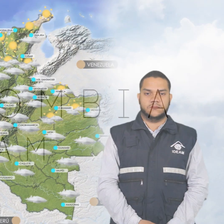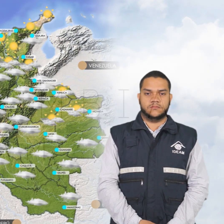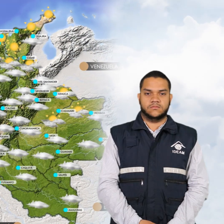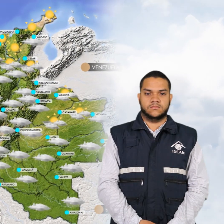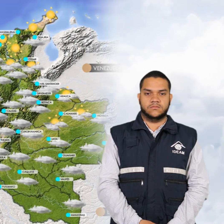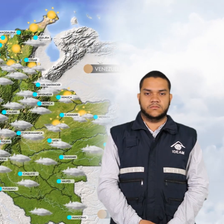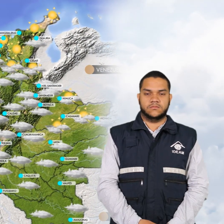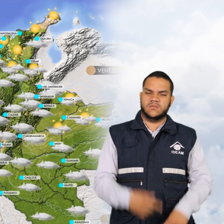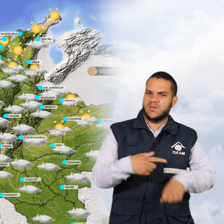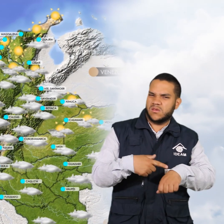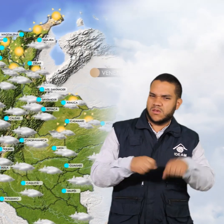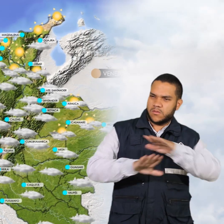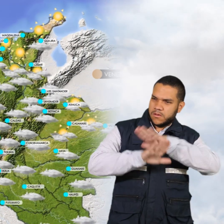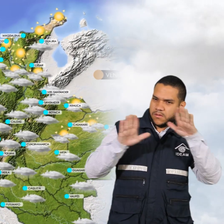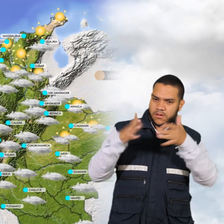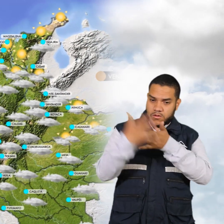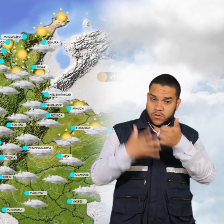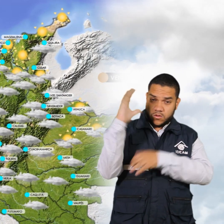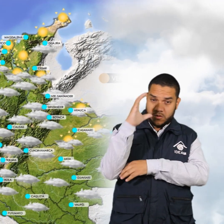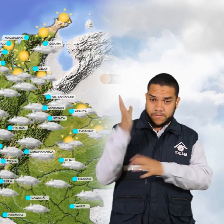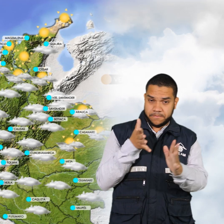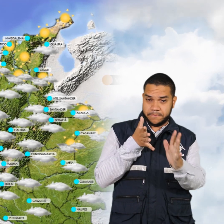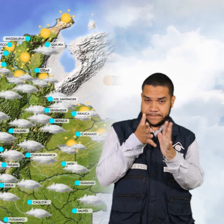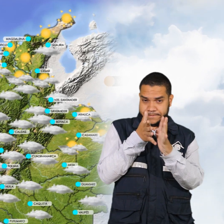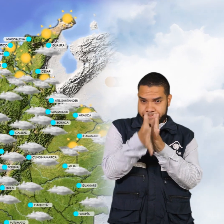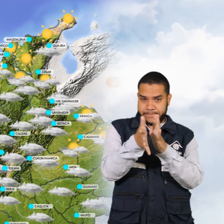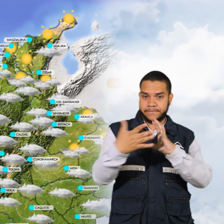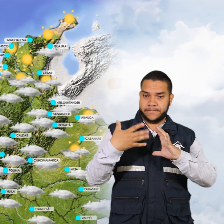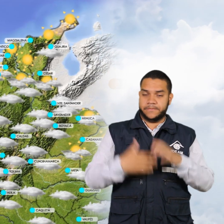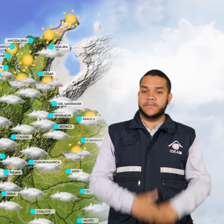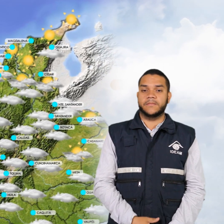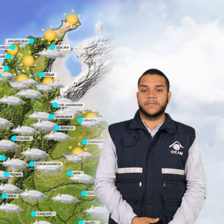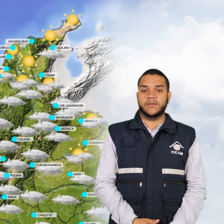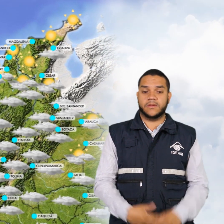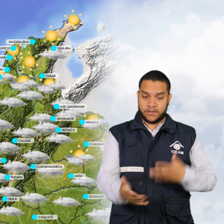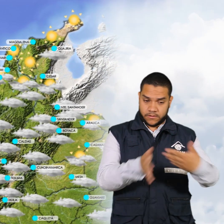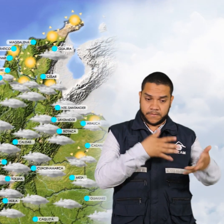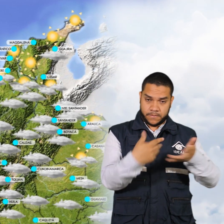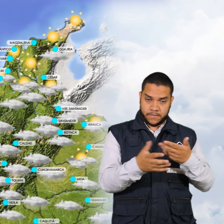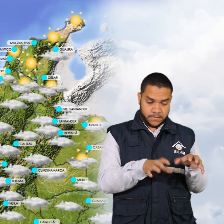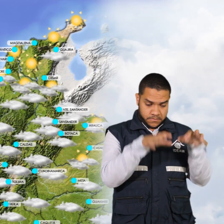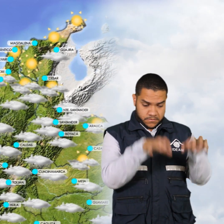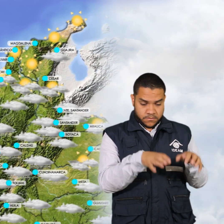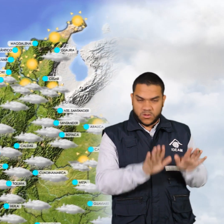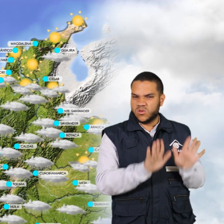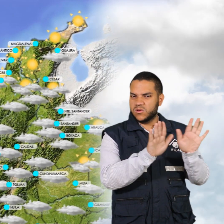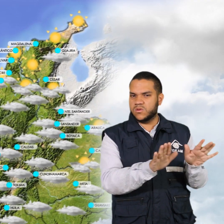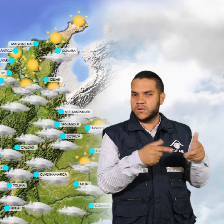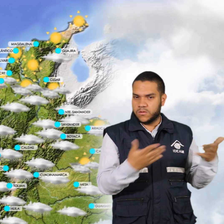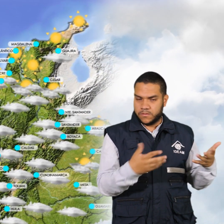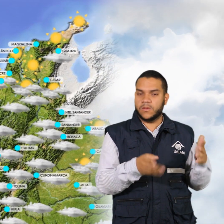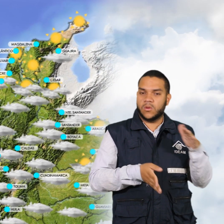Para las horas de la mañana a nivel nacional tendremos las siguientes condiciones. En el archipiélago de San Andrés y Providencia se